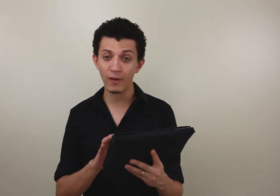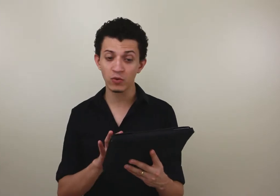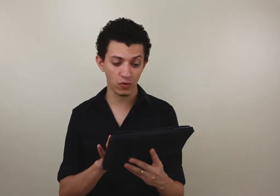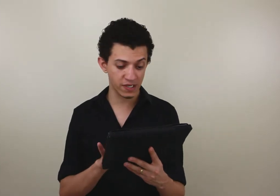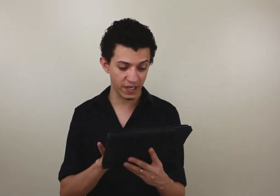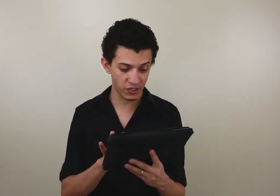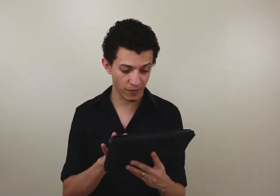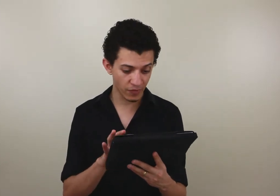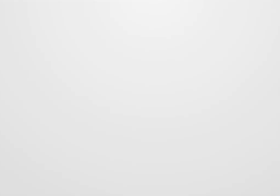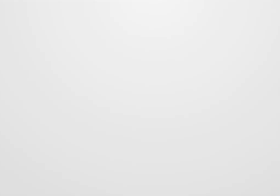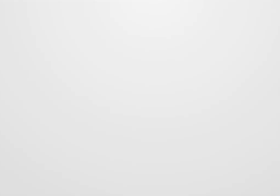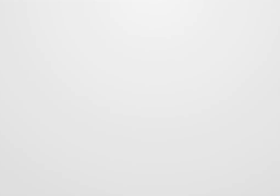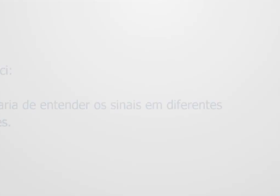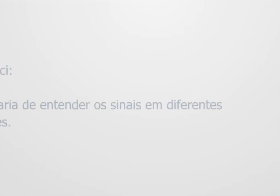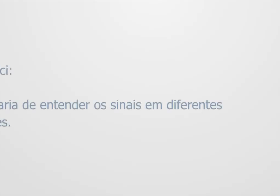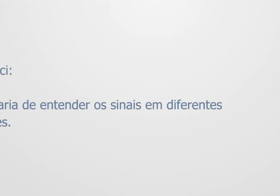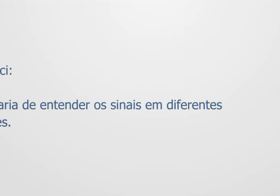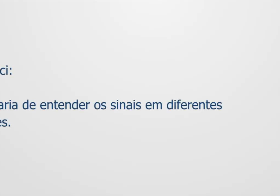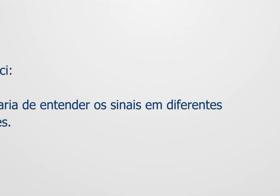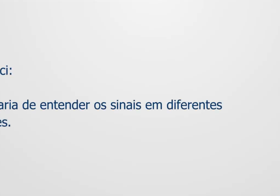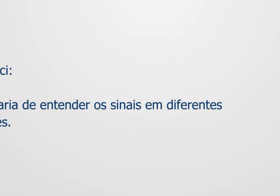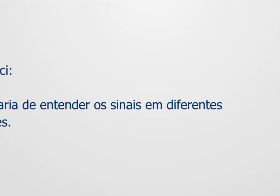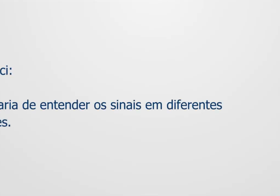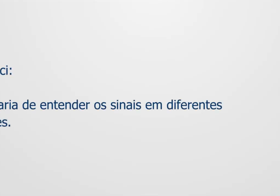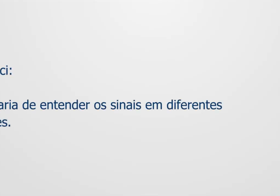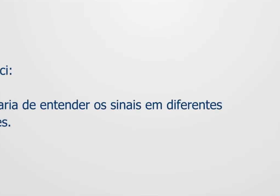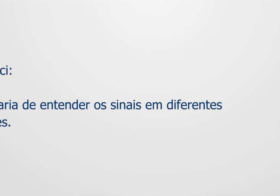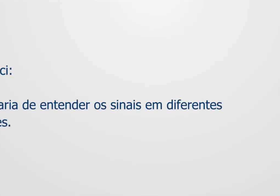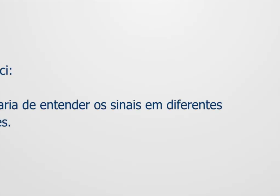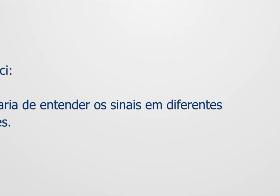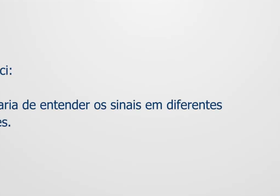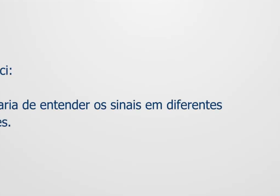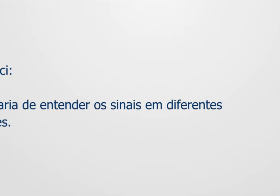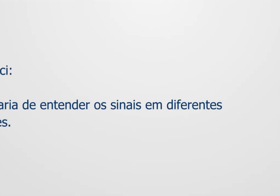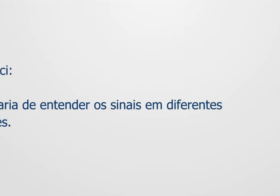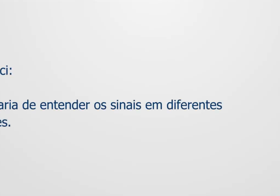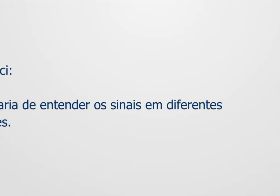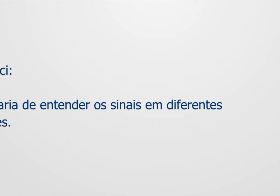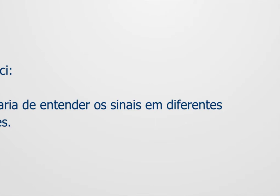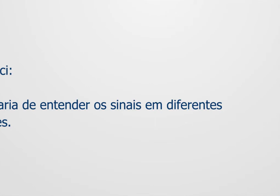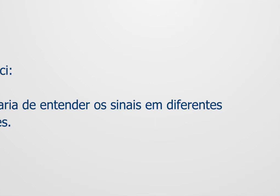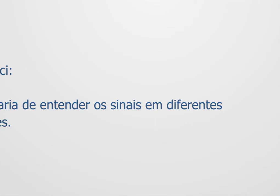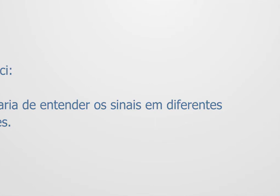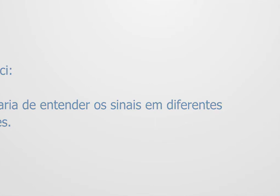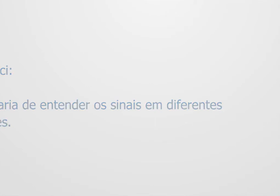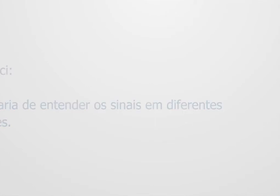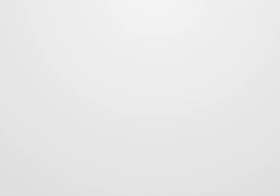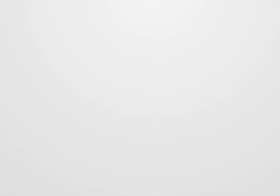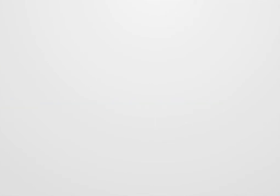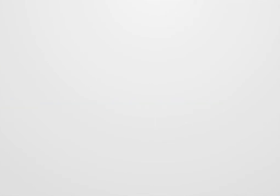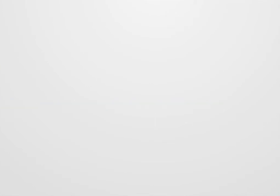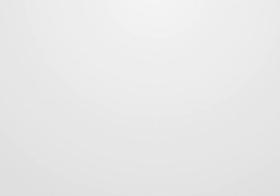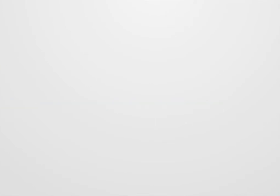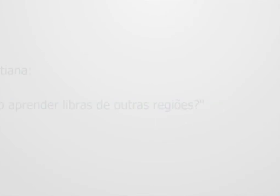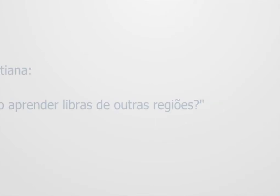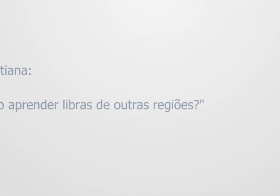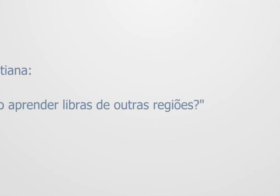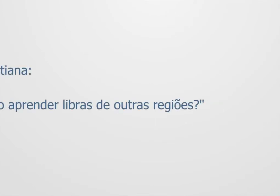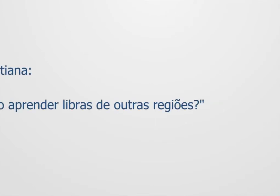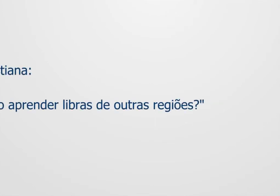perguntou o seguinte, gostaria de entender sinais em diferentes regiões, e também da Sebastiana, que falou